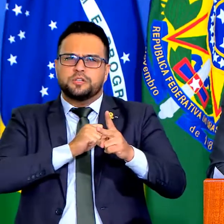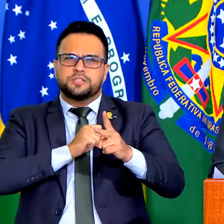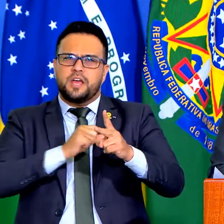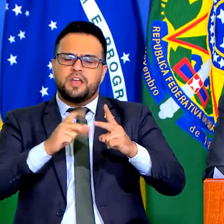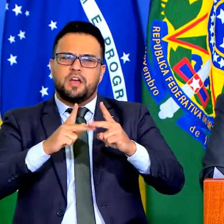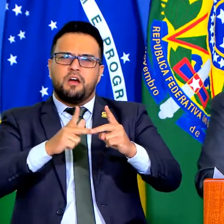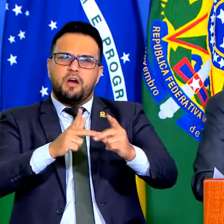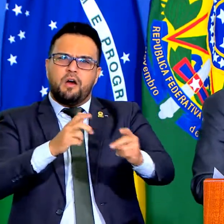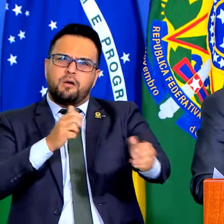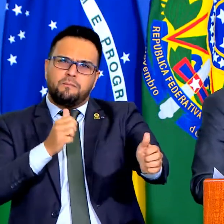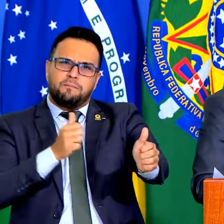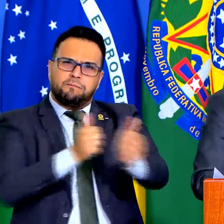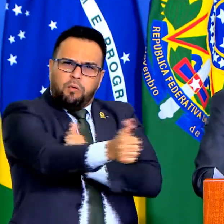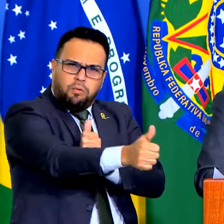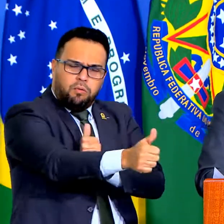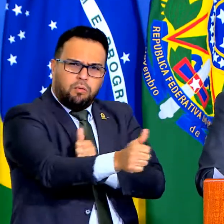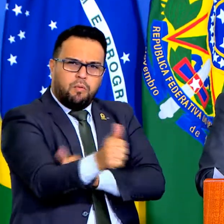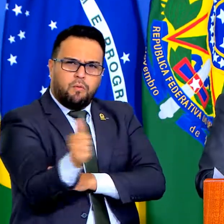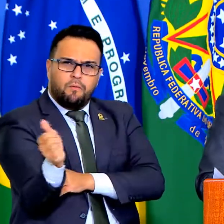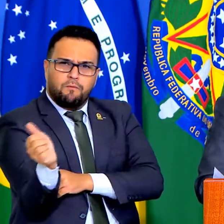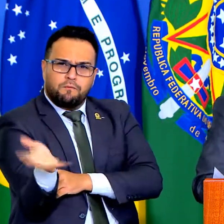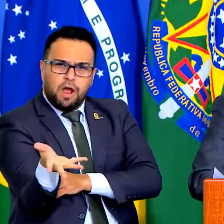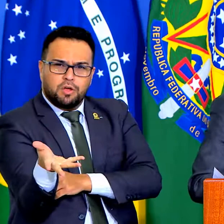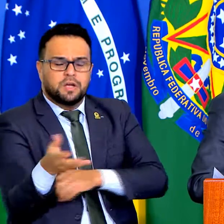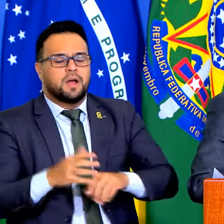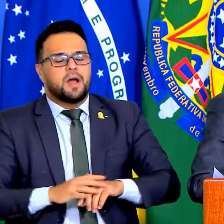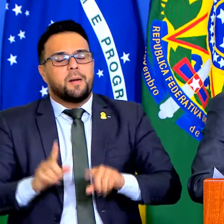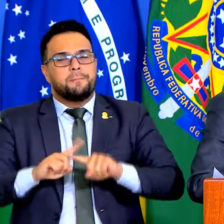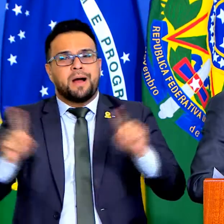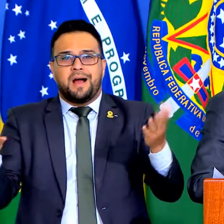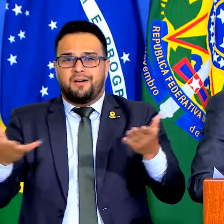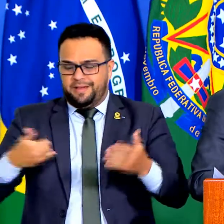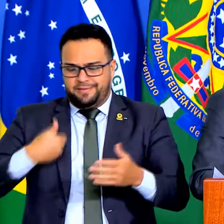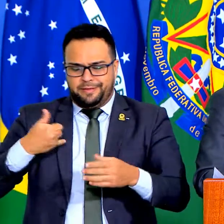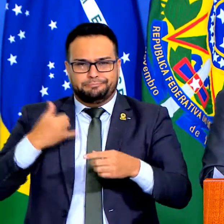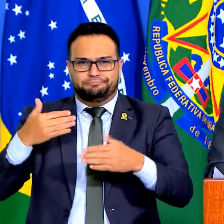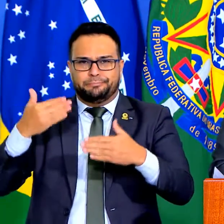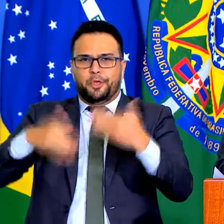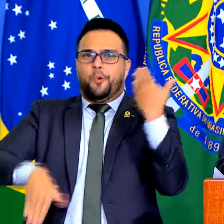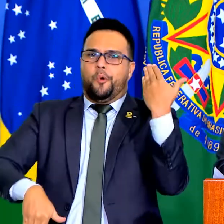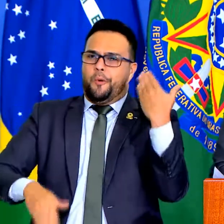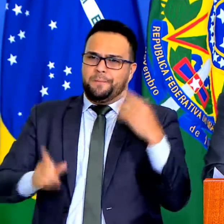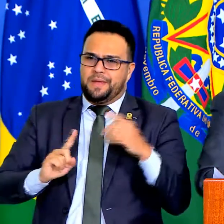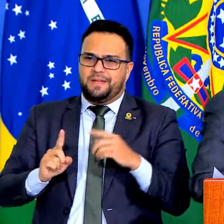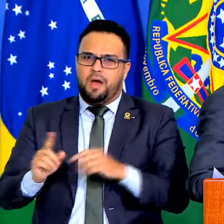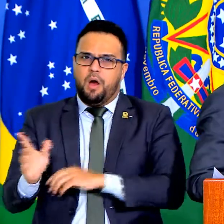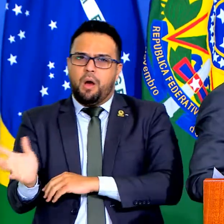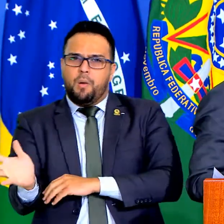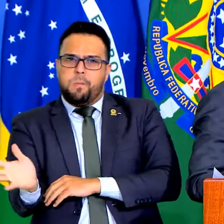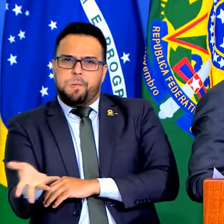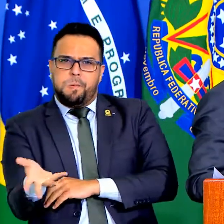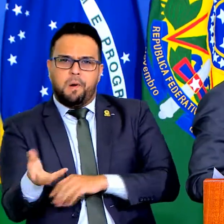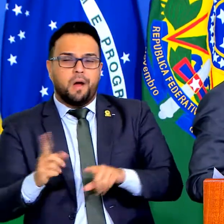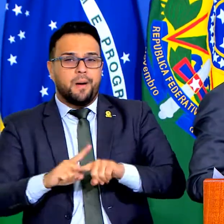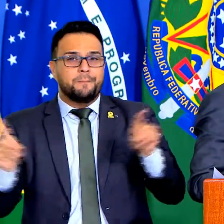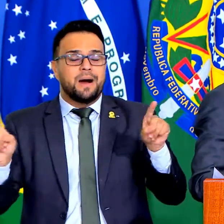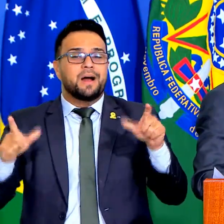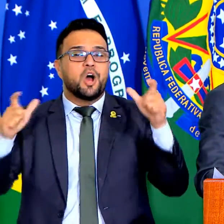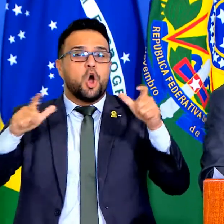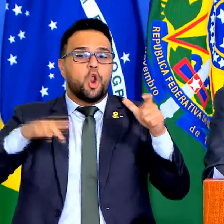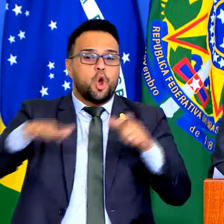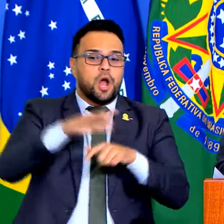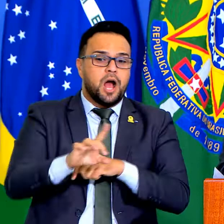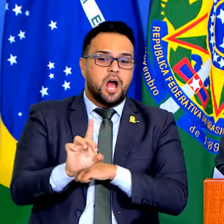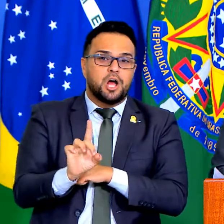e do asfalto pelo Brasil. Não tenho mais a idade para fazer um trecho sequer e o resente. Mas a Dutra já vai